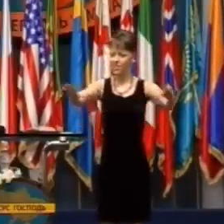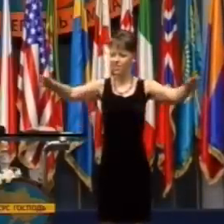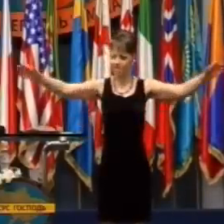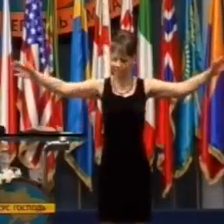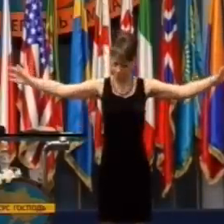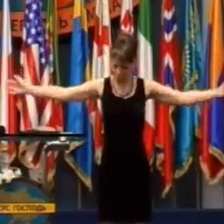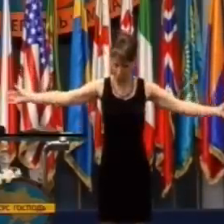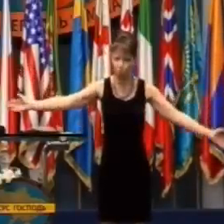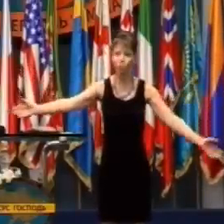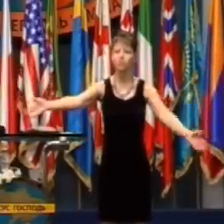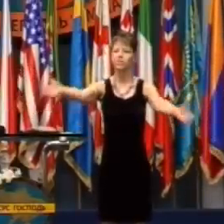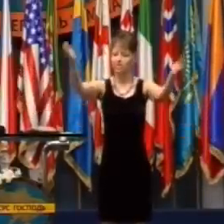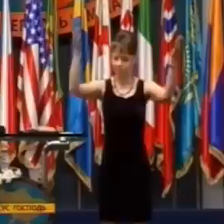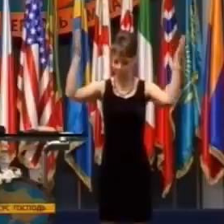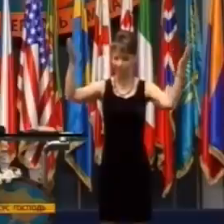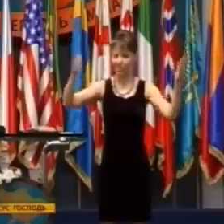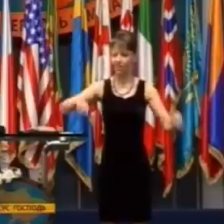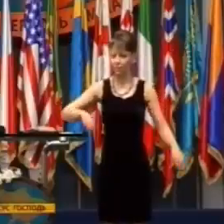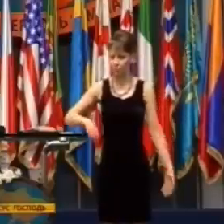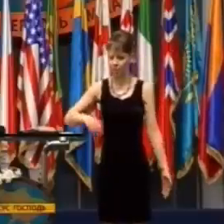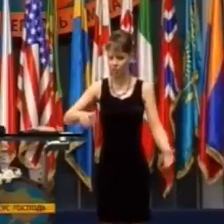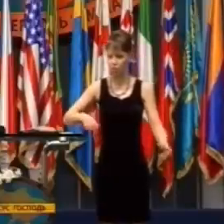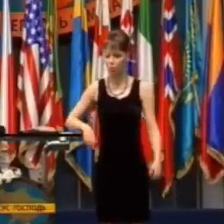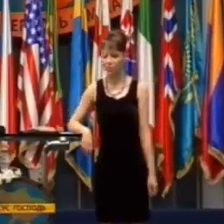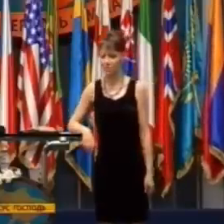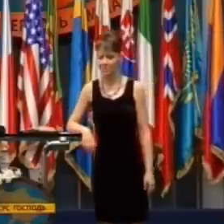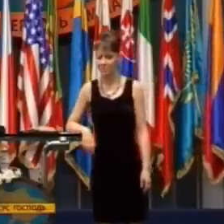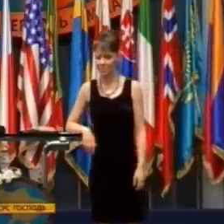tak by ožili tiež všetci okolo.